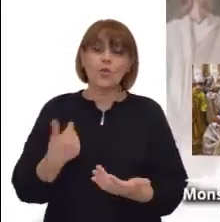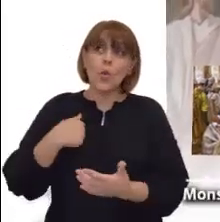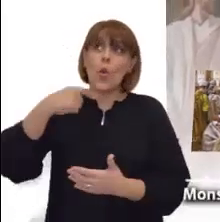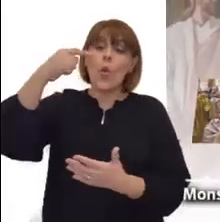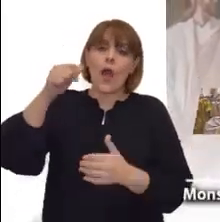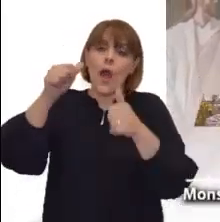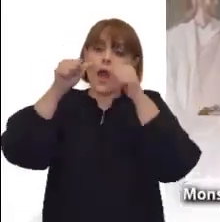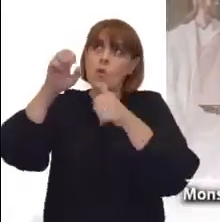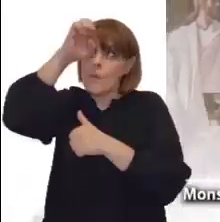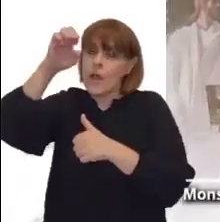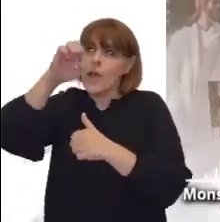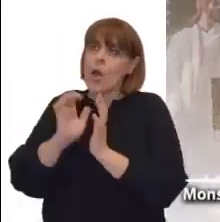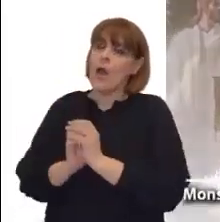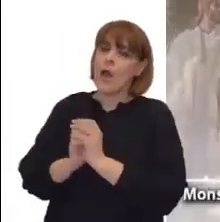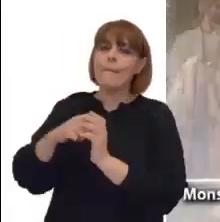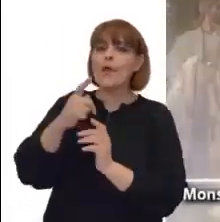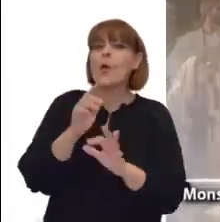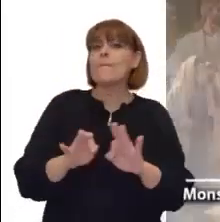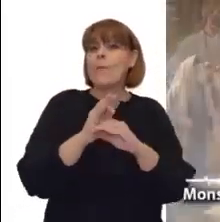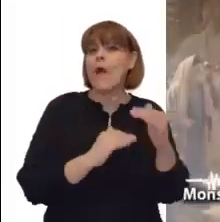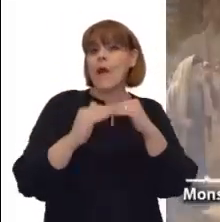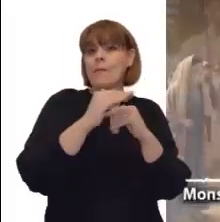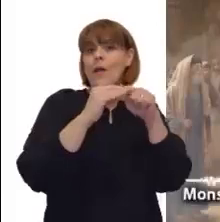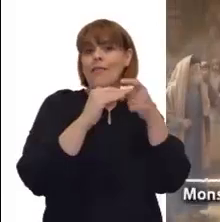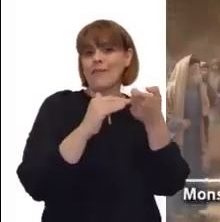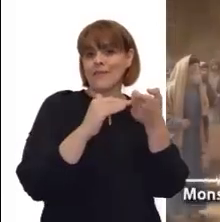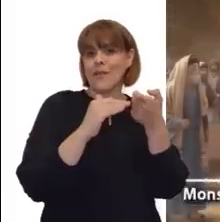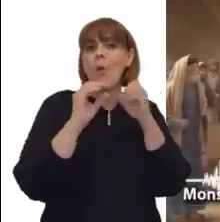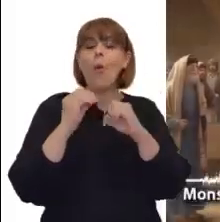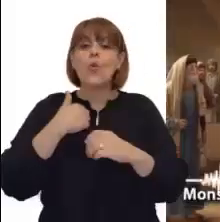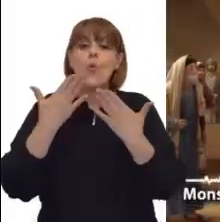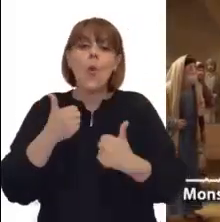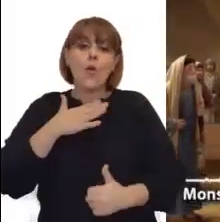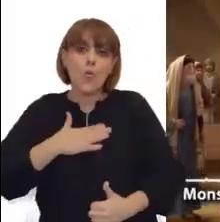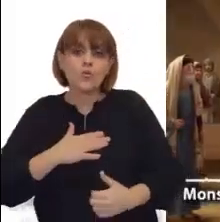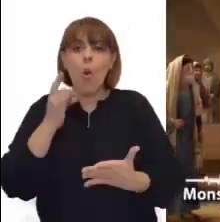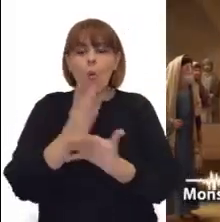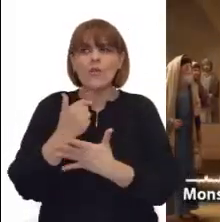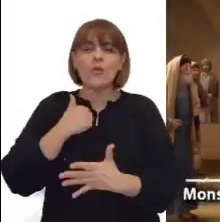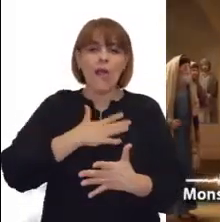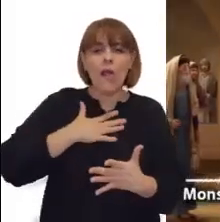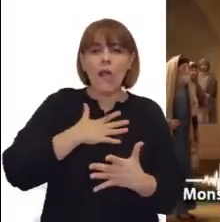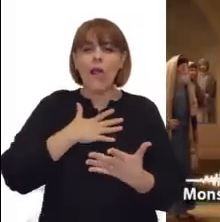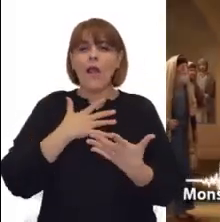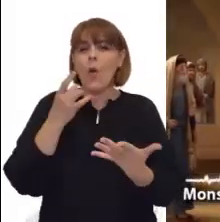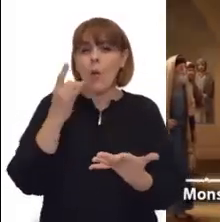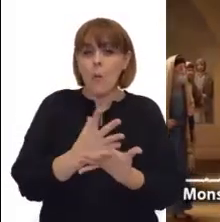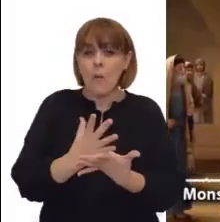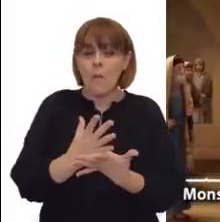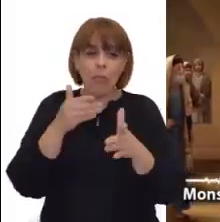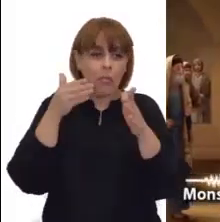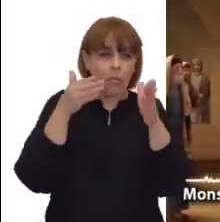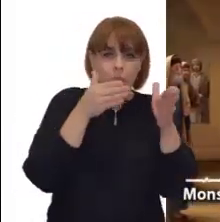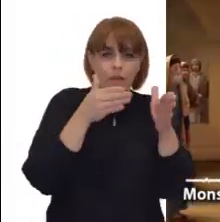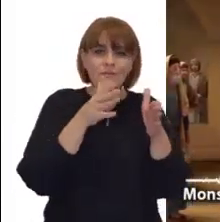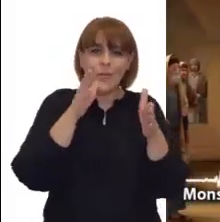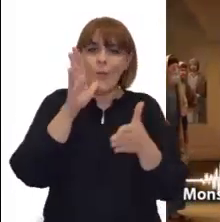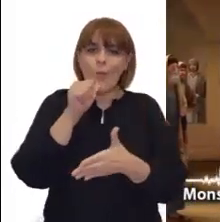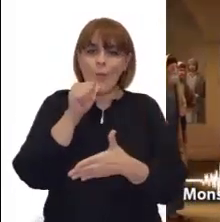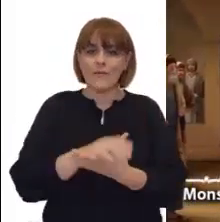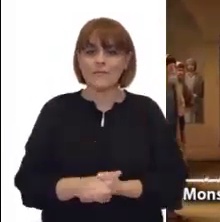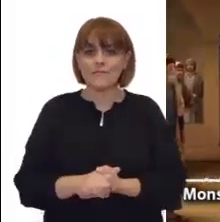envidias, la difamación, el orgullo y la frivolidad. Esto brota de nuestro interior.